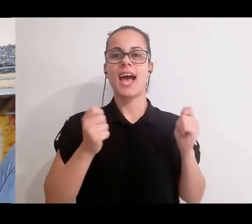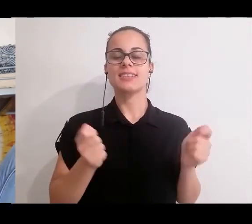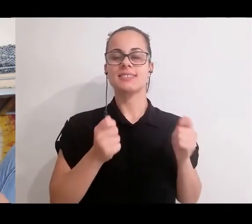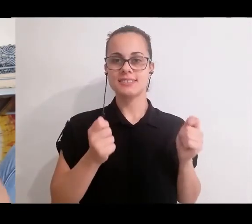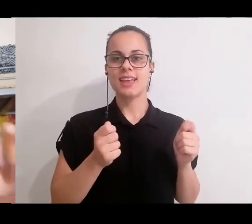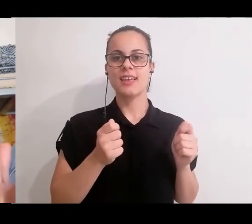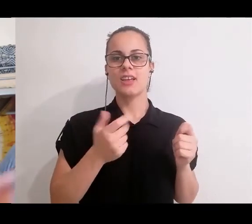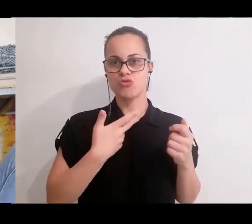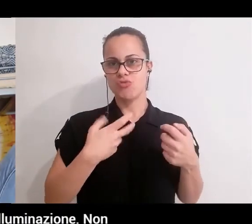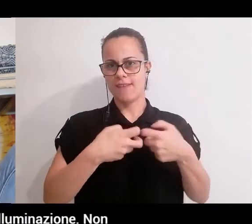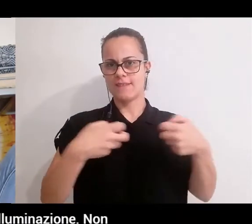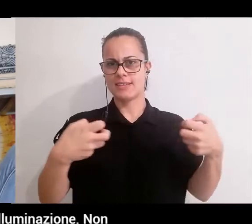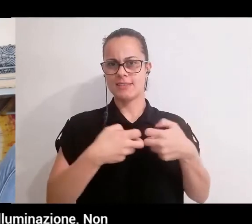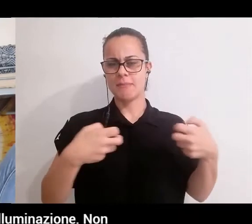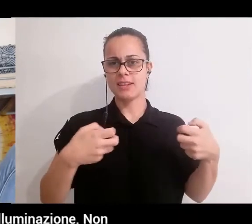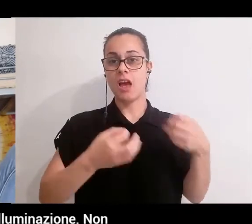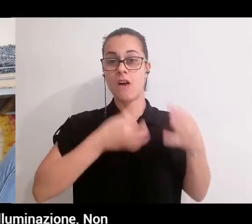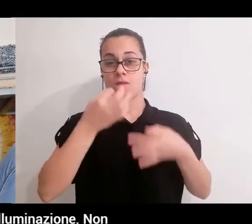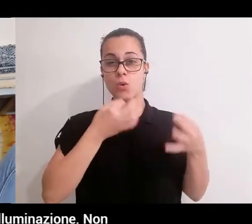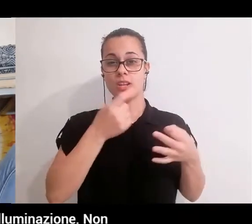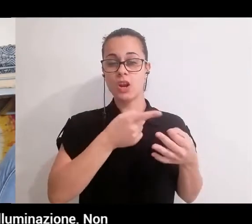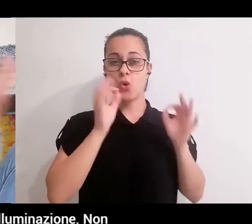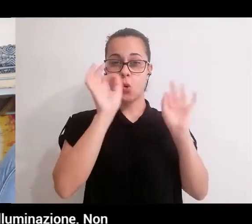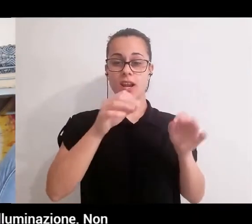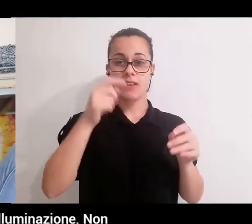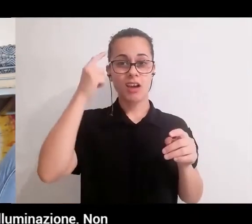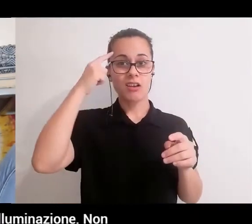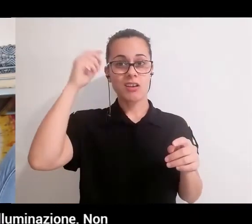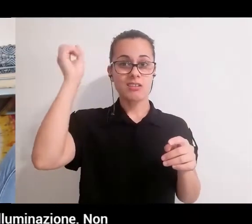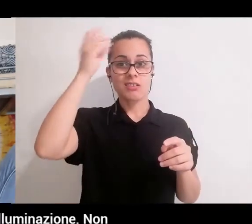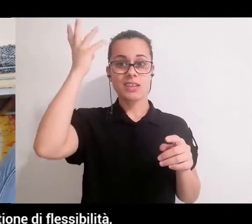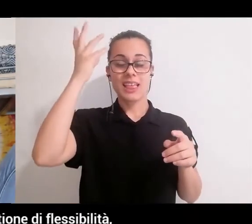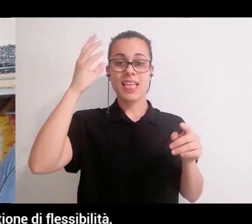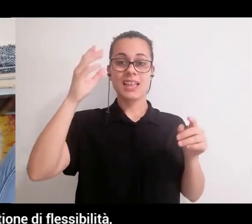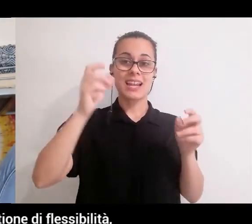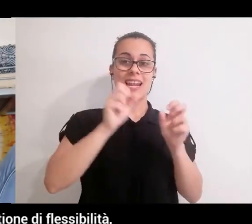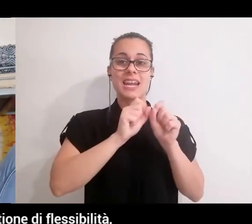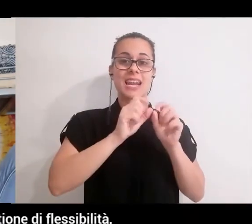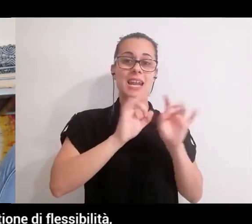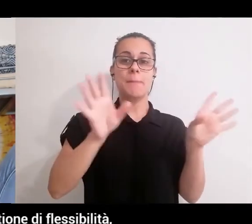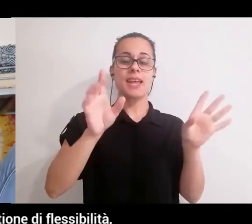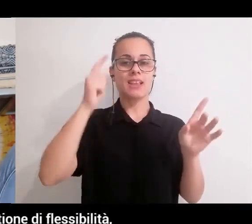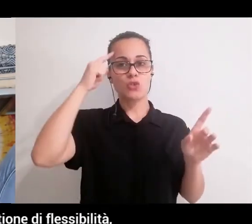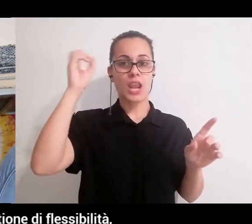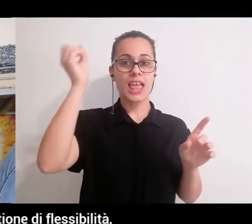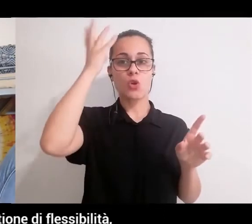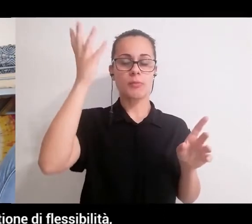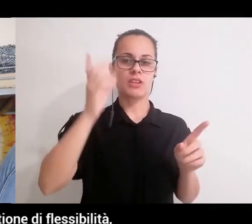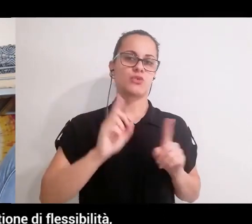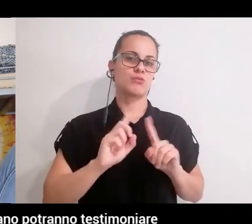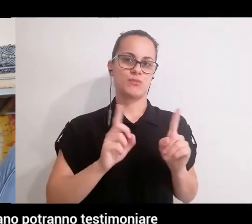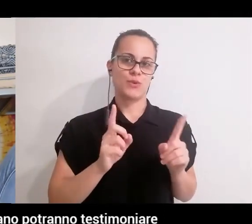significa sono flessibili allora hanno già raggiunto uno stadio di illuminazione non è una questione di corpo non è una questione di